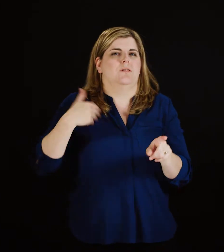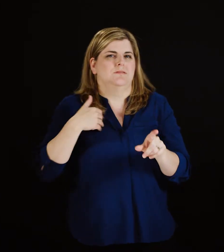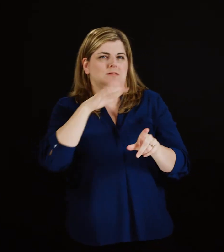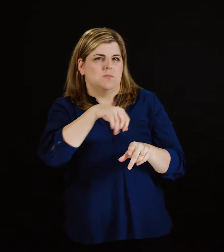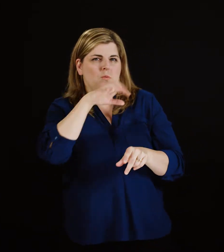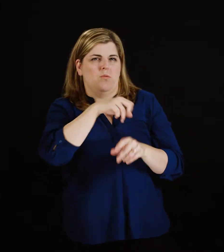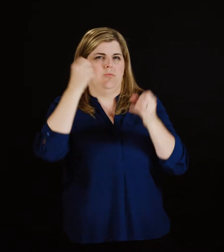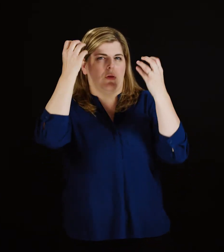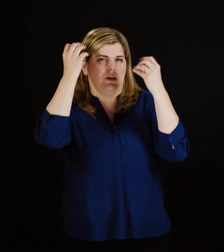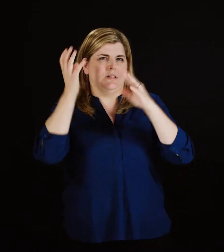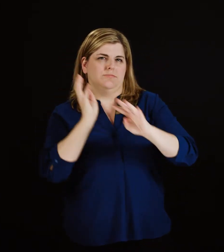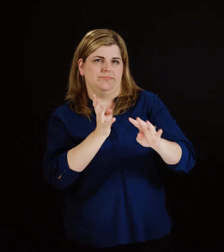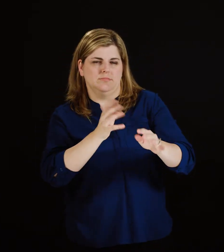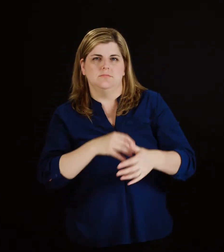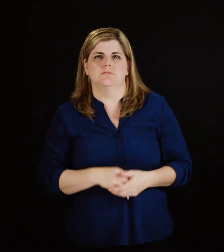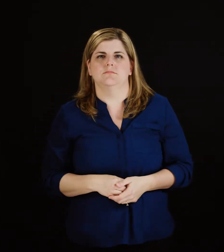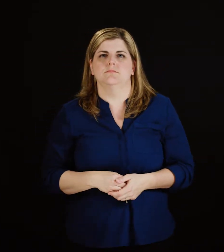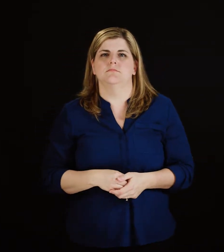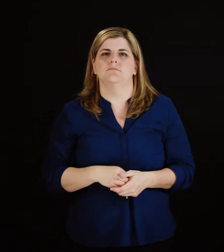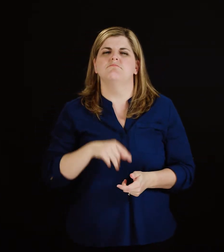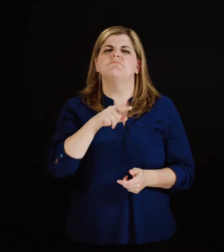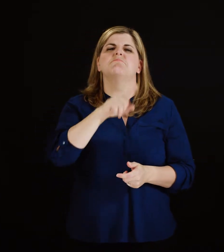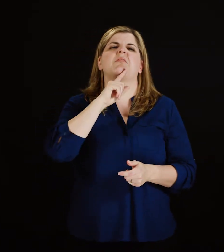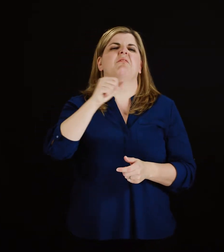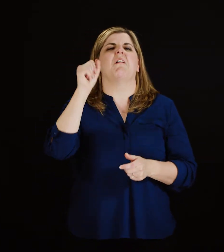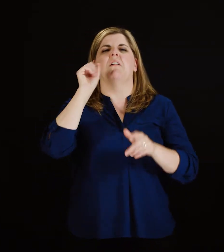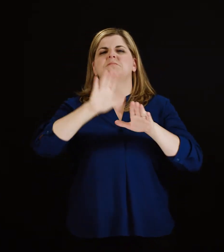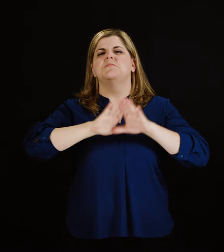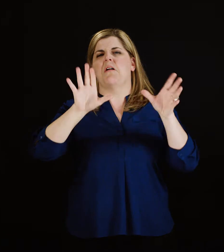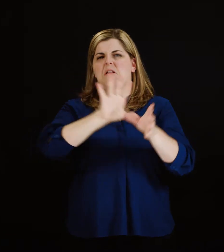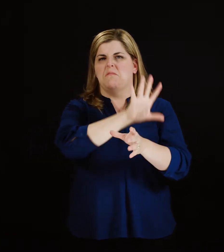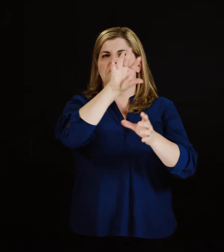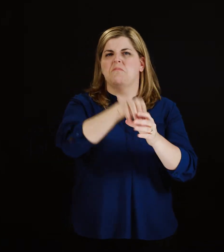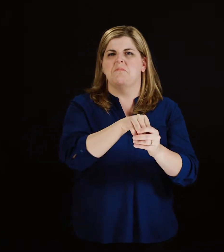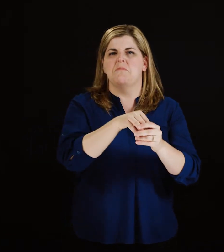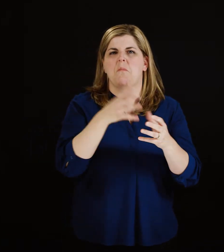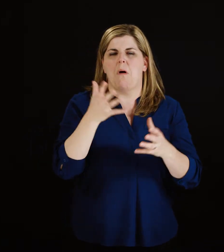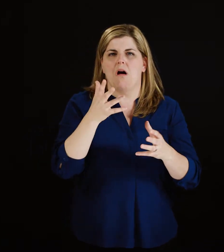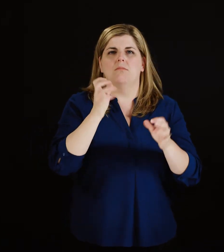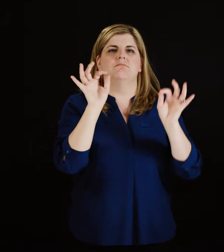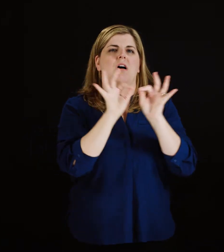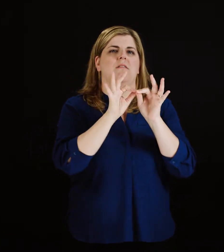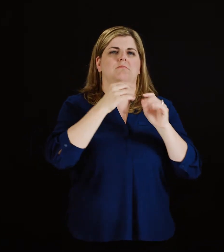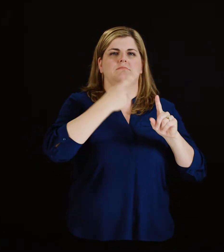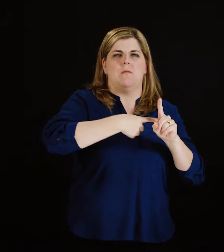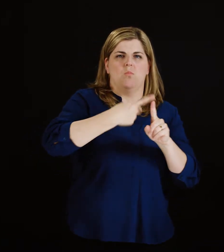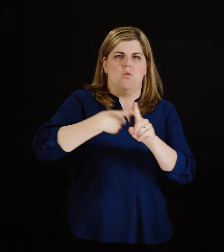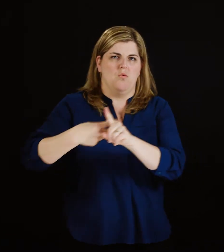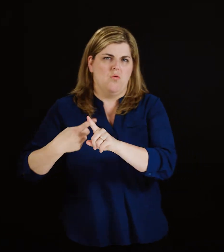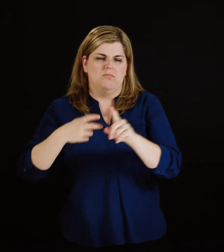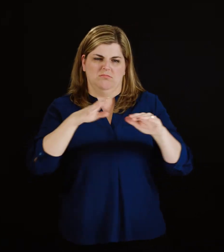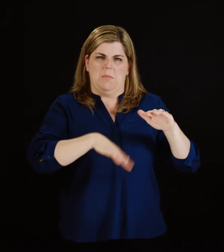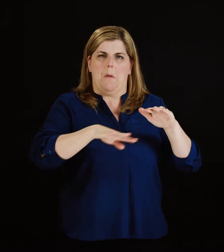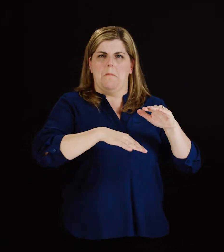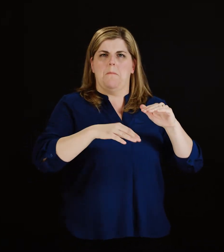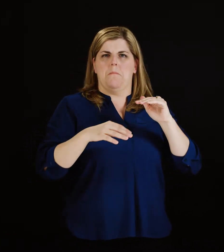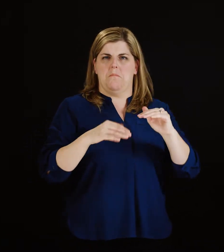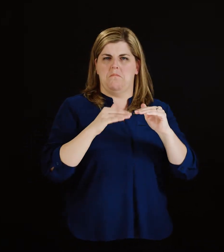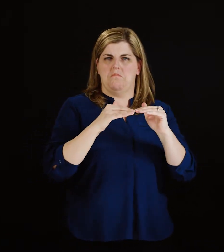Il comprend généralement un tarif mensuel minimal et un ensemble de frais fixes progressifs